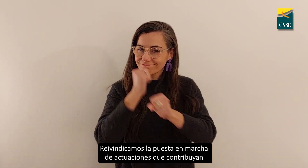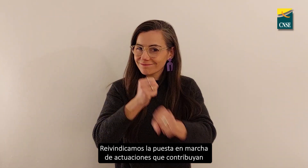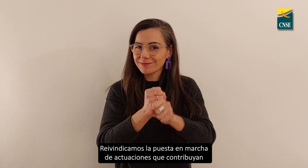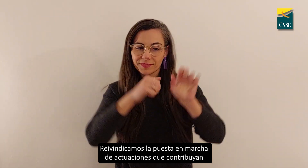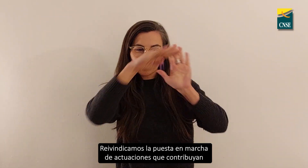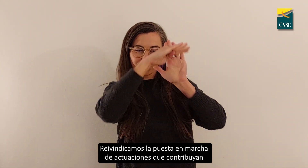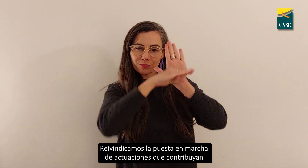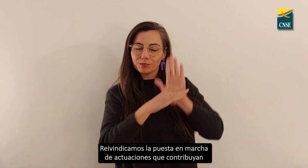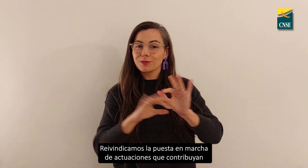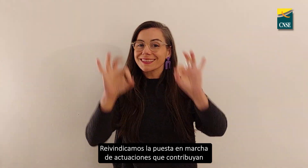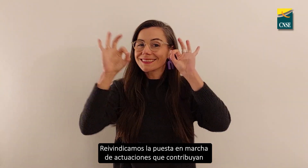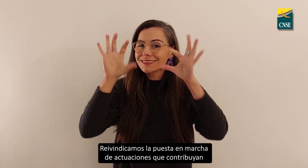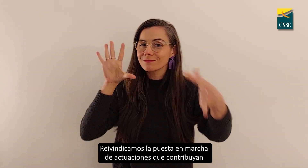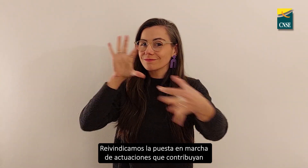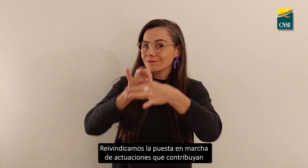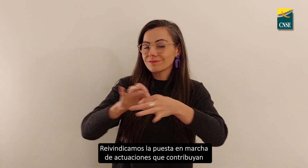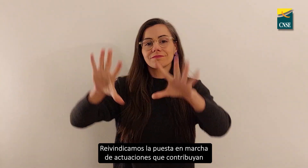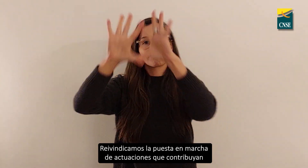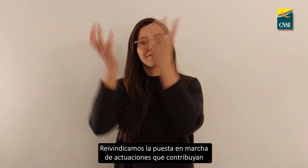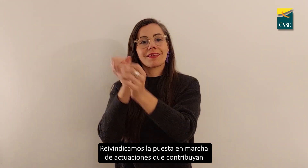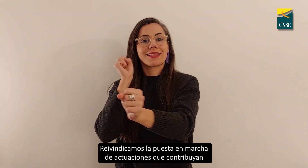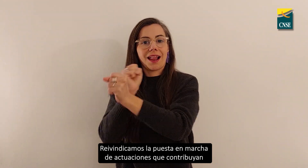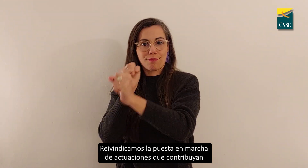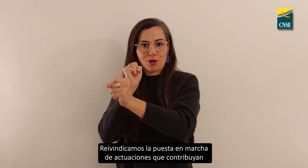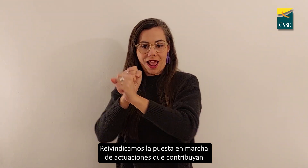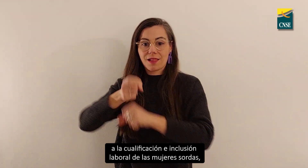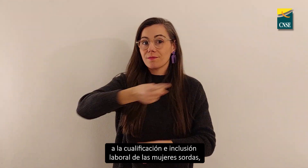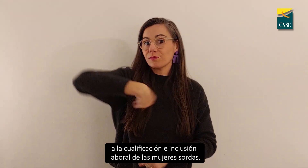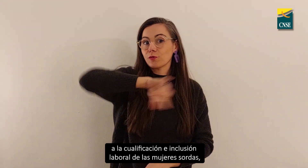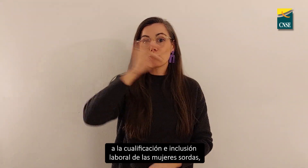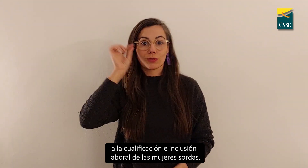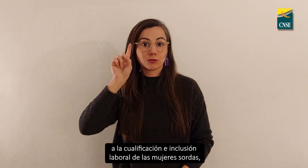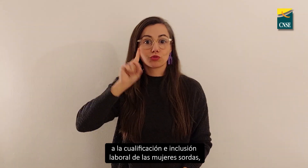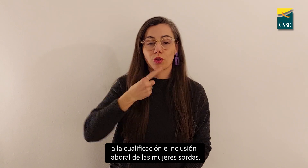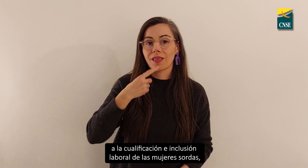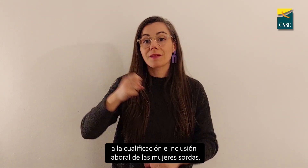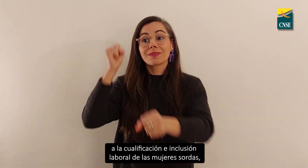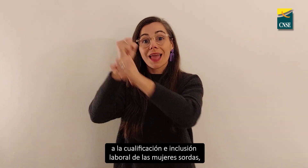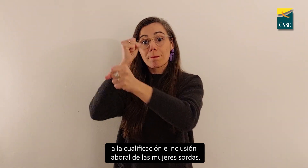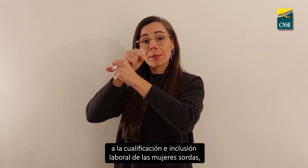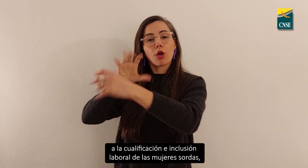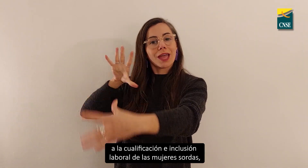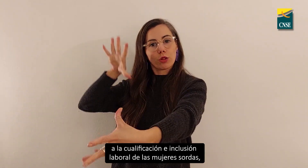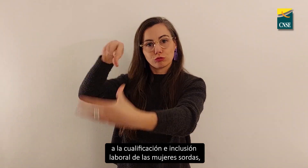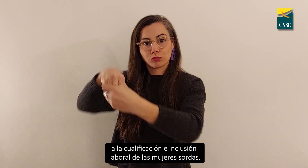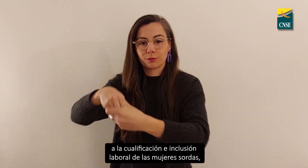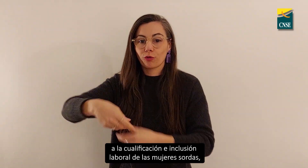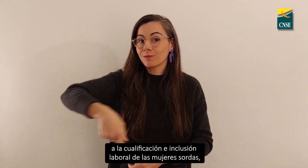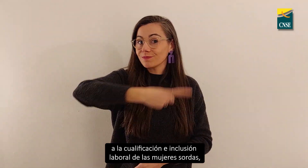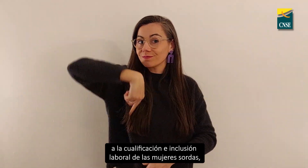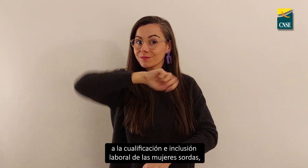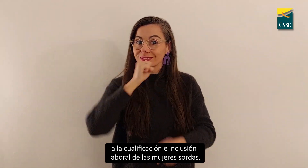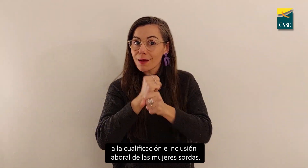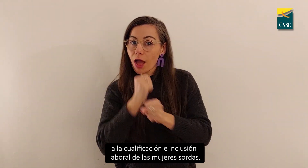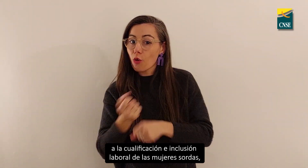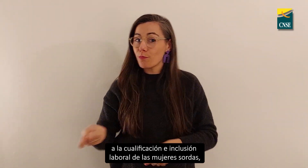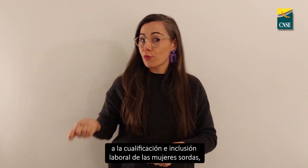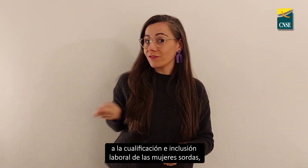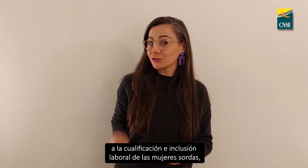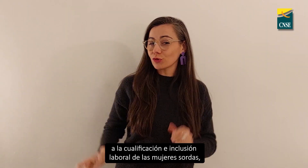Reivindicamos la puesta en marcha de actuaciones que contribuyan a la cualificación e inclusión laboral de